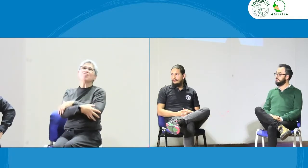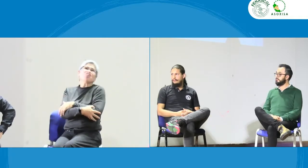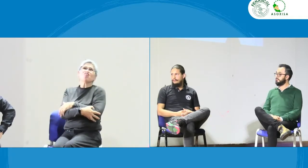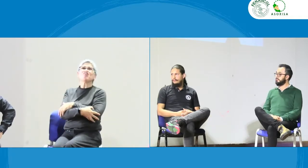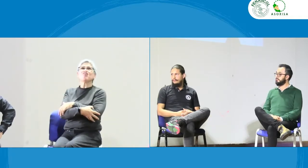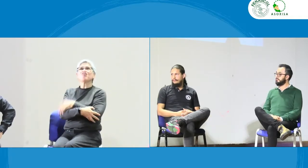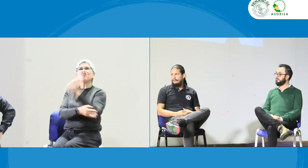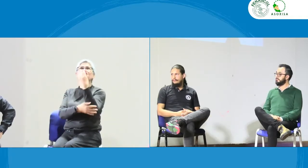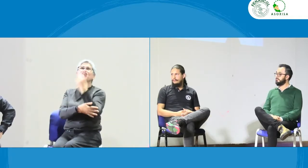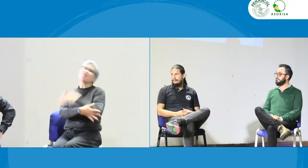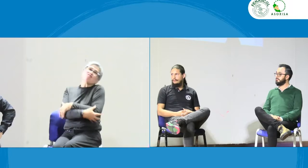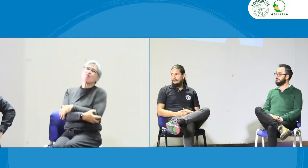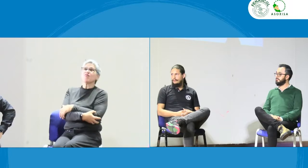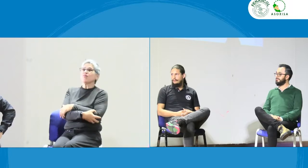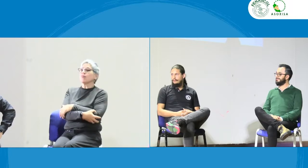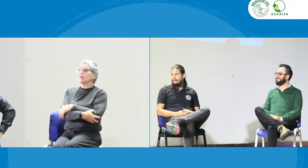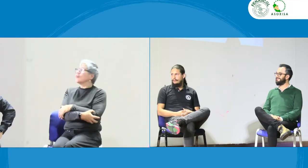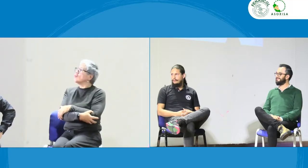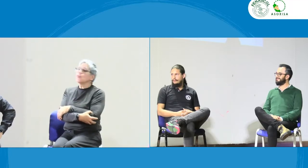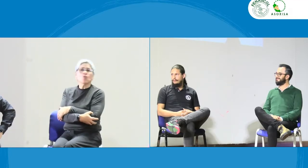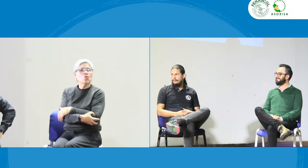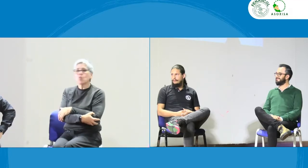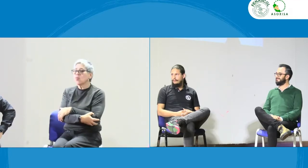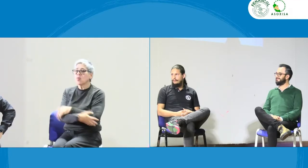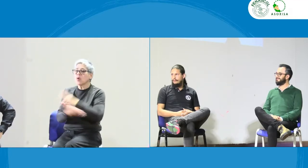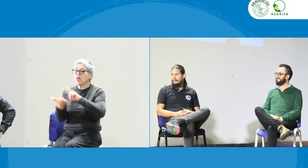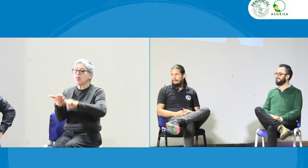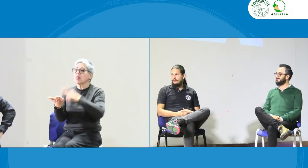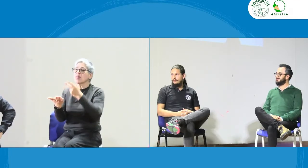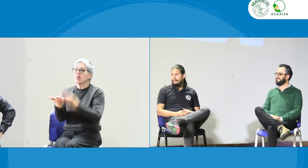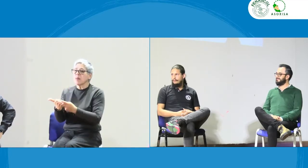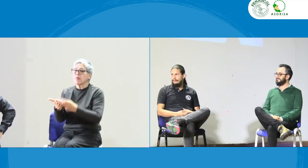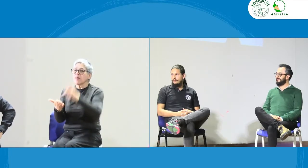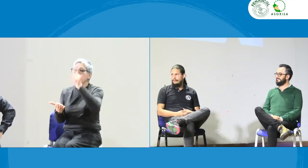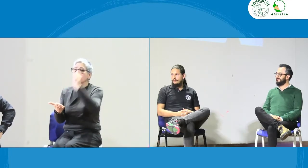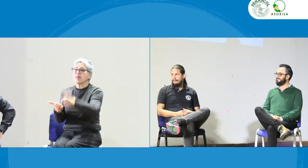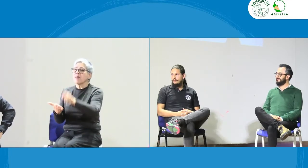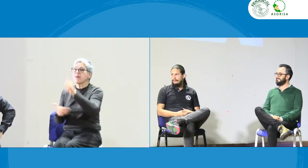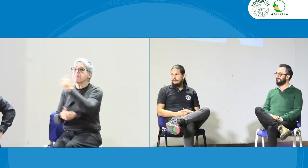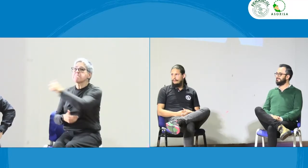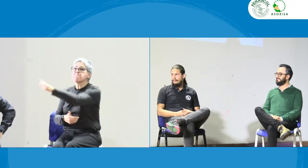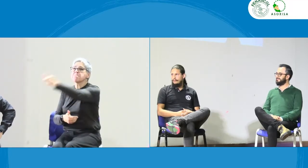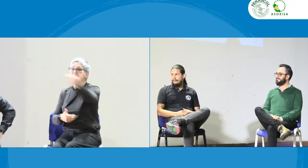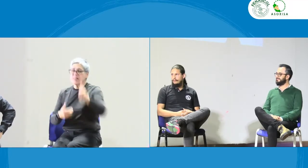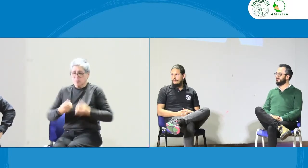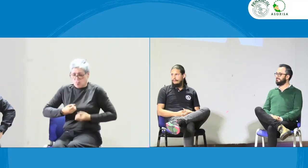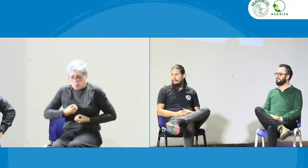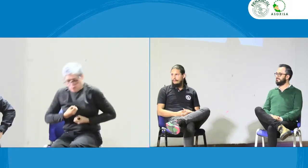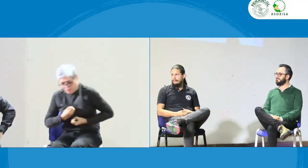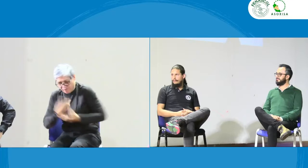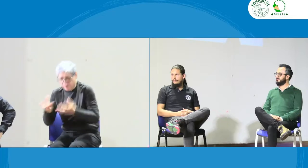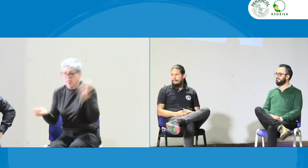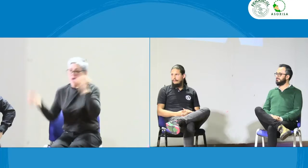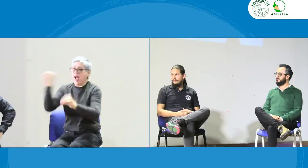como, bueno, receptores de información, y ya, no. Los intérpretes, cada uno, debe